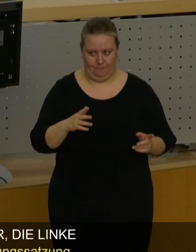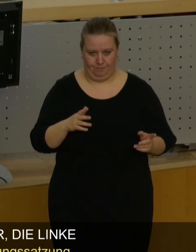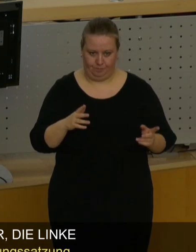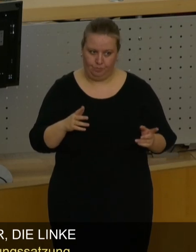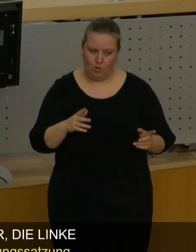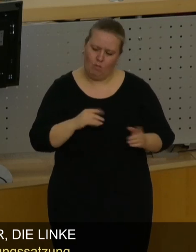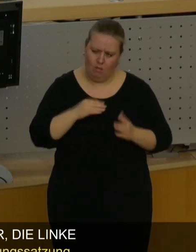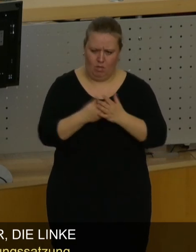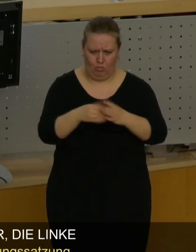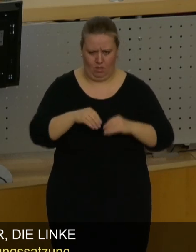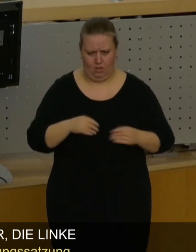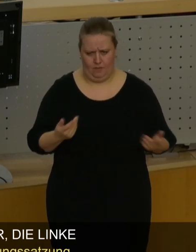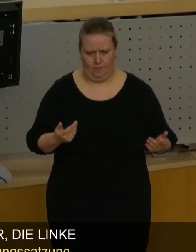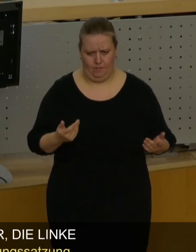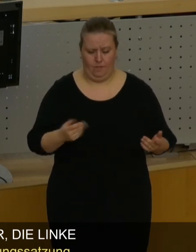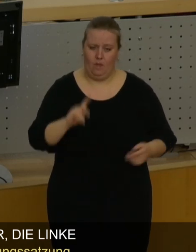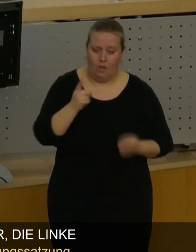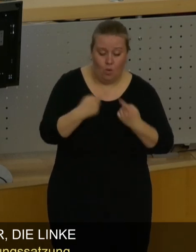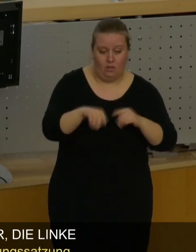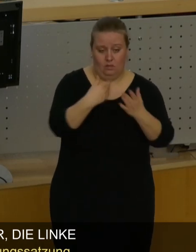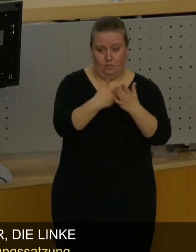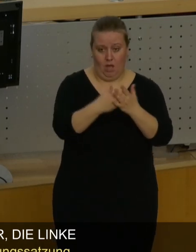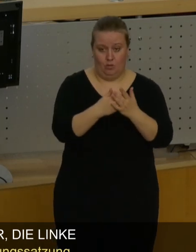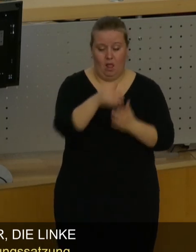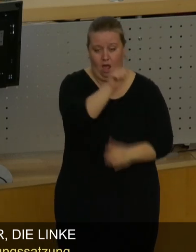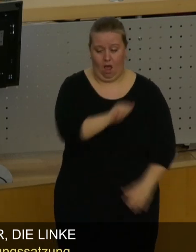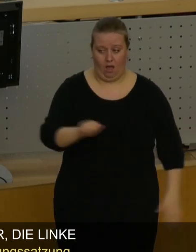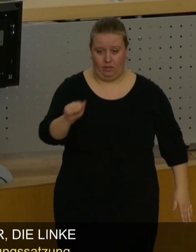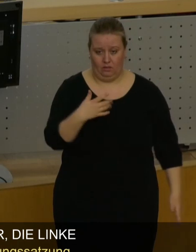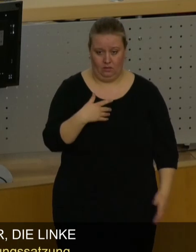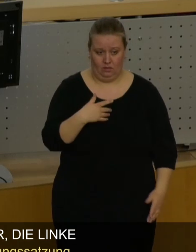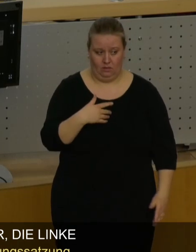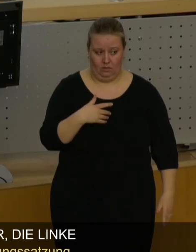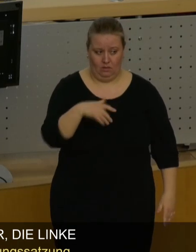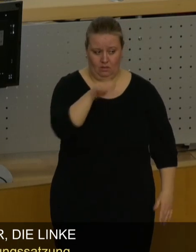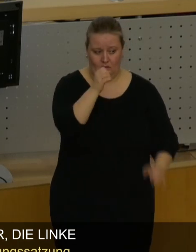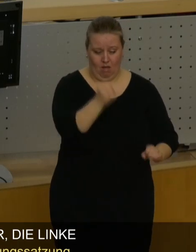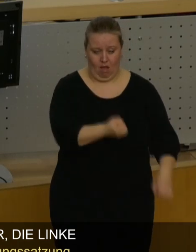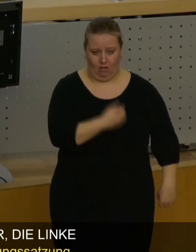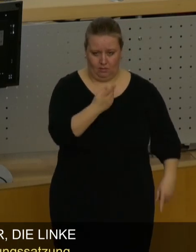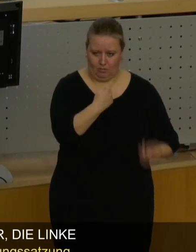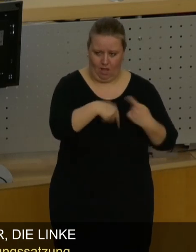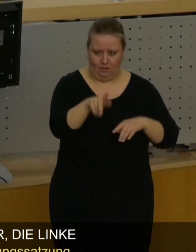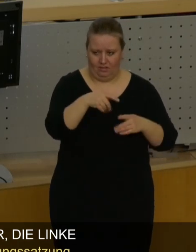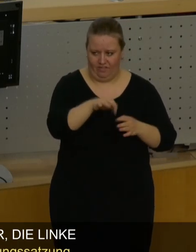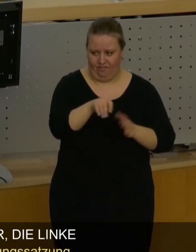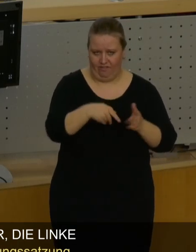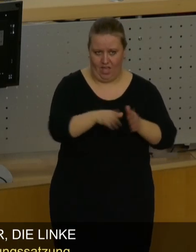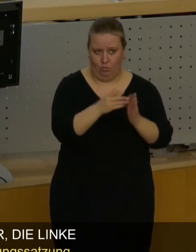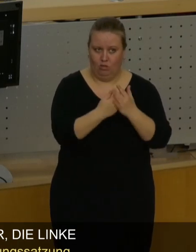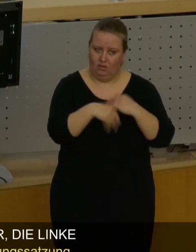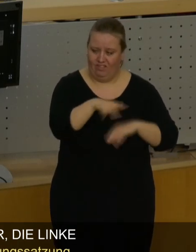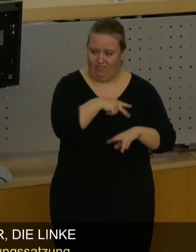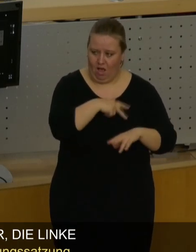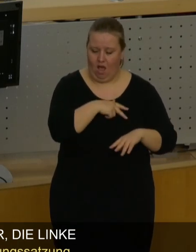Nehmen Sie sich ein Beispiel daran. Noch ein Beispiel. Aachen. Aachen hat einen anderen Weg gewählt. Die haben gesagt, okay, wir erweitern